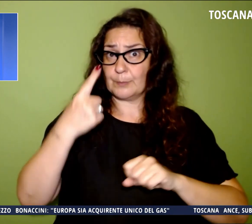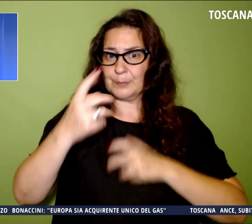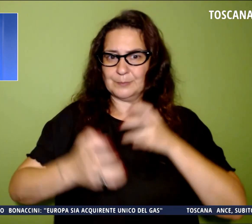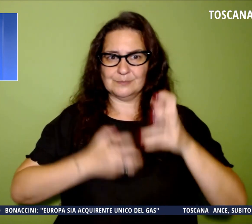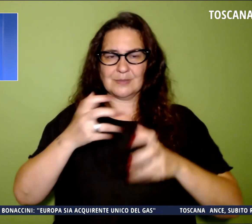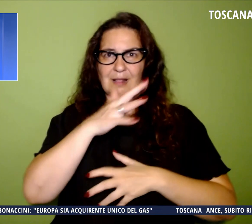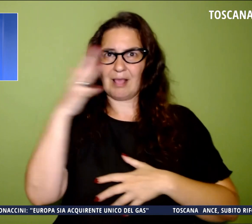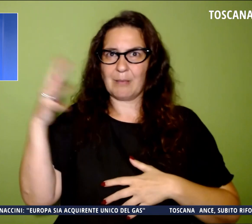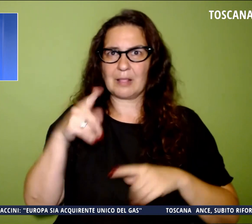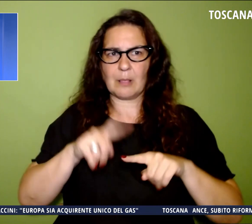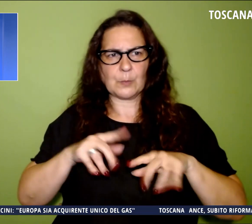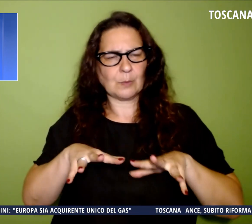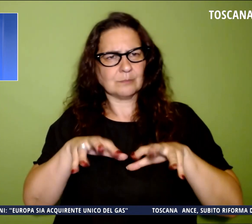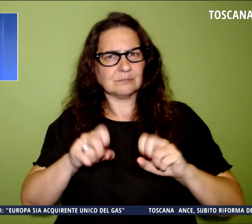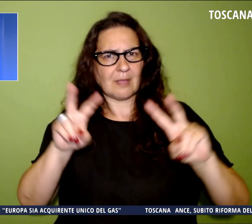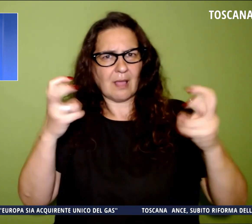ambientali.